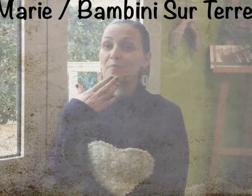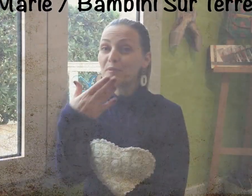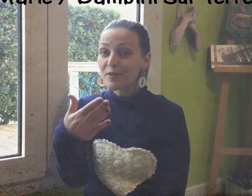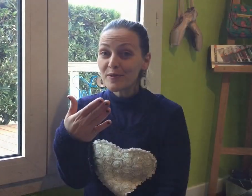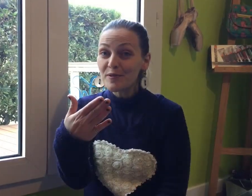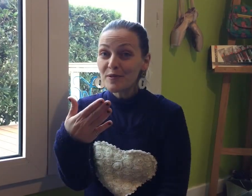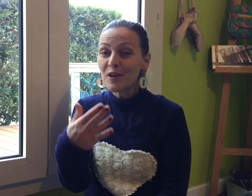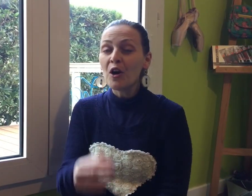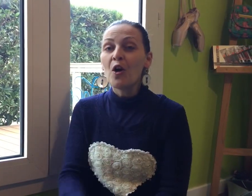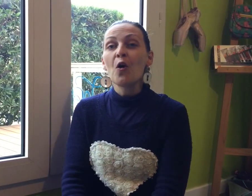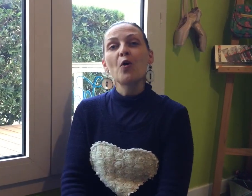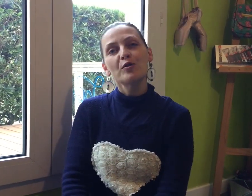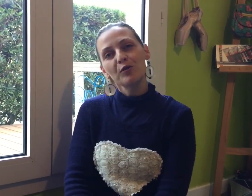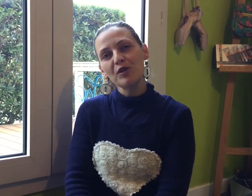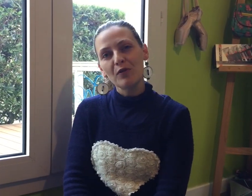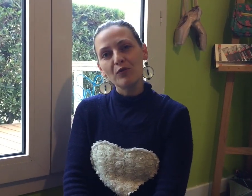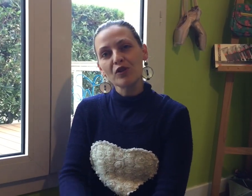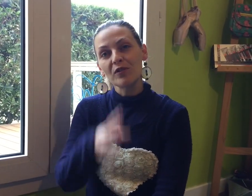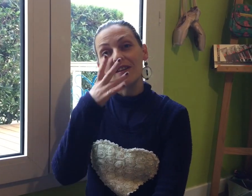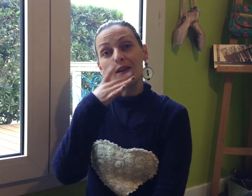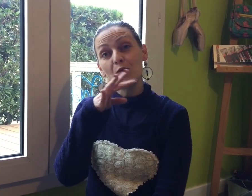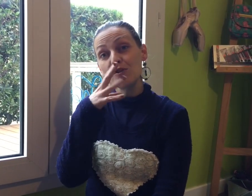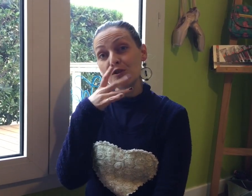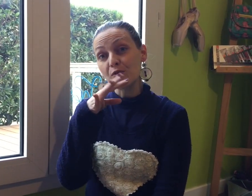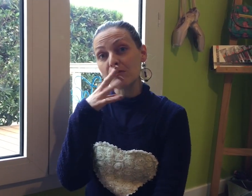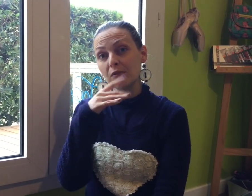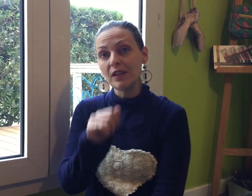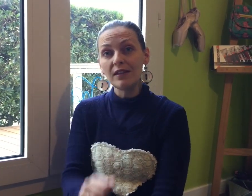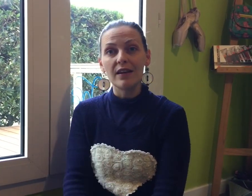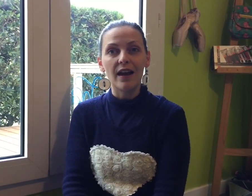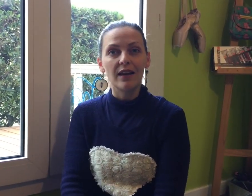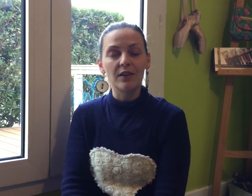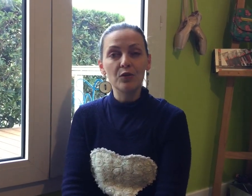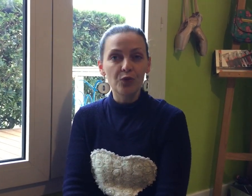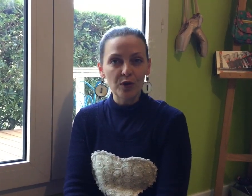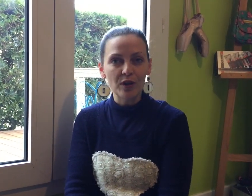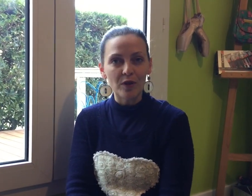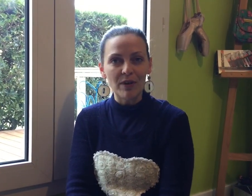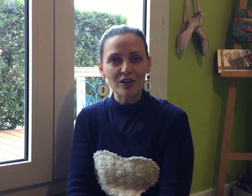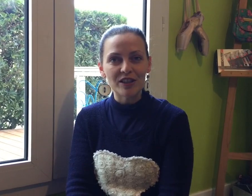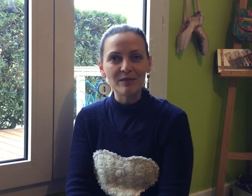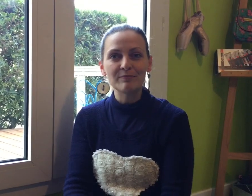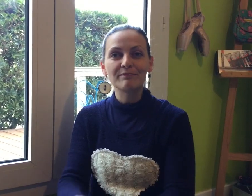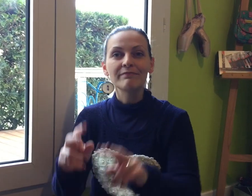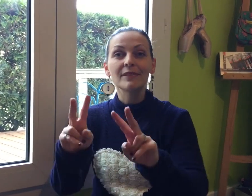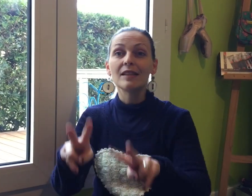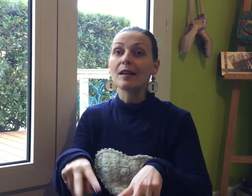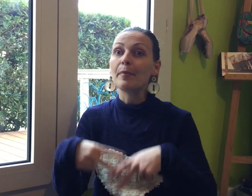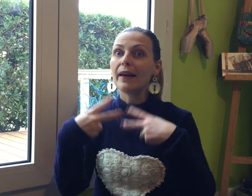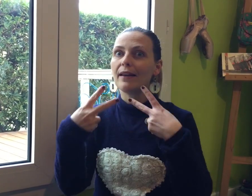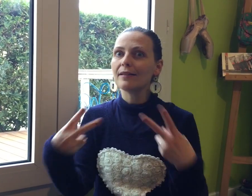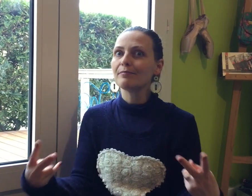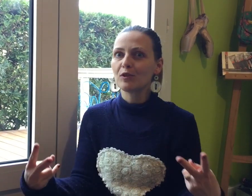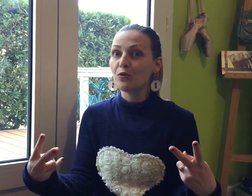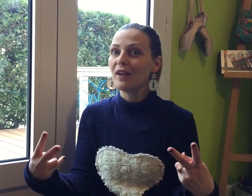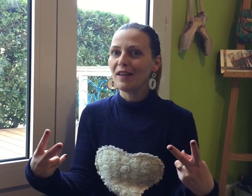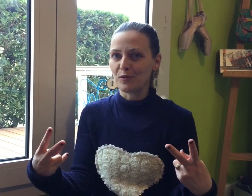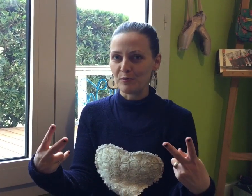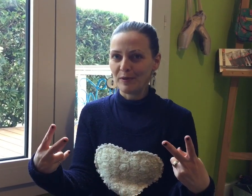Bonjour, aujourd'hui je vais vous chanter une chanson idéale une fois qu'on a fait le marché qui s'appelle « Tous les légumes